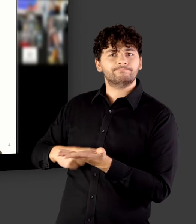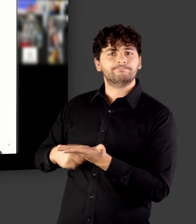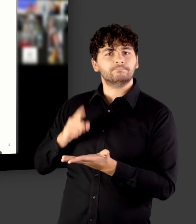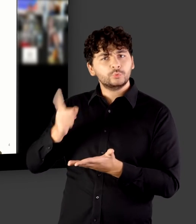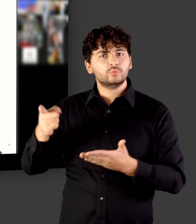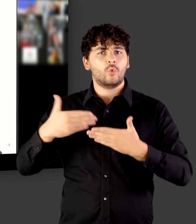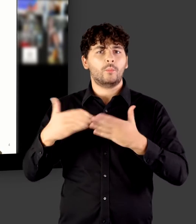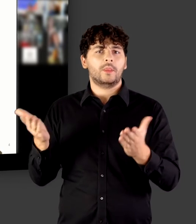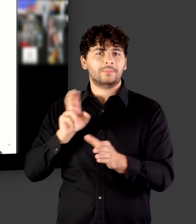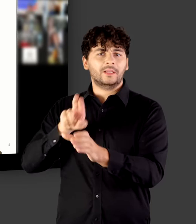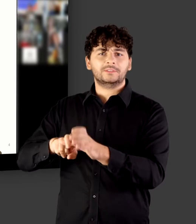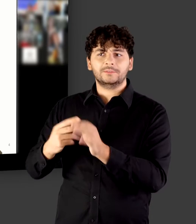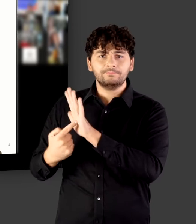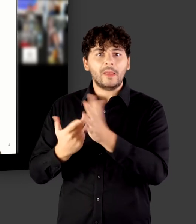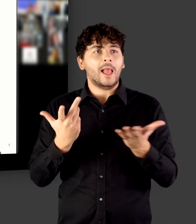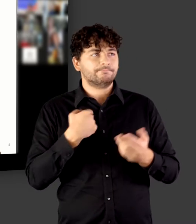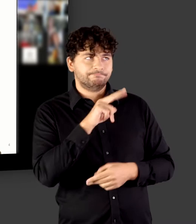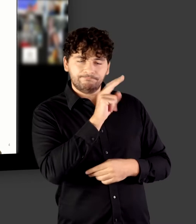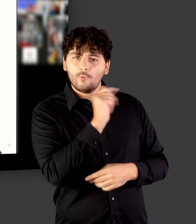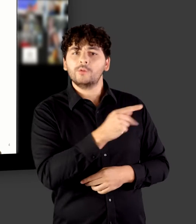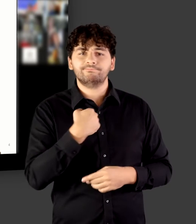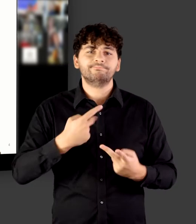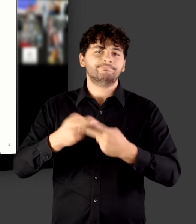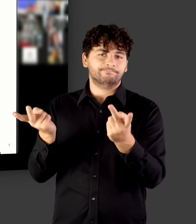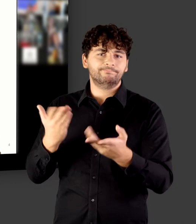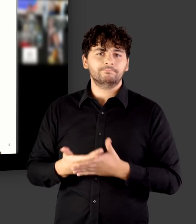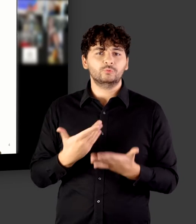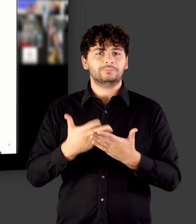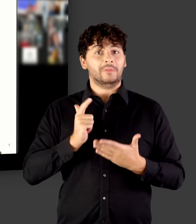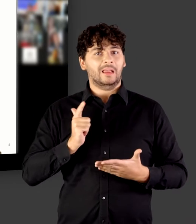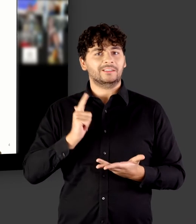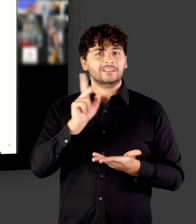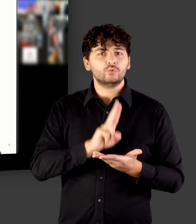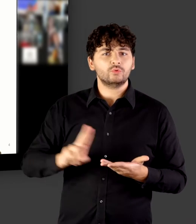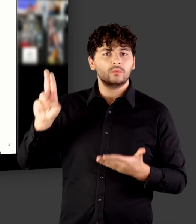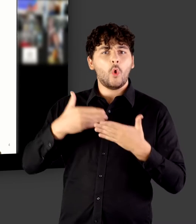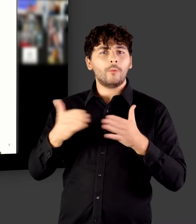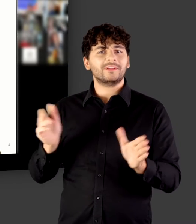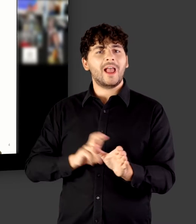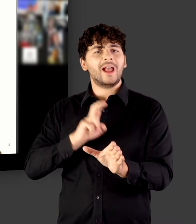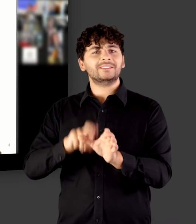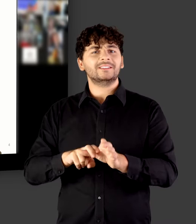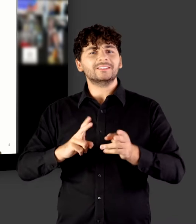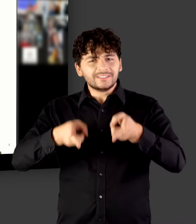publiziert werden soll und auch die eigene Universität das in den Open Access Richtlinien verankert haben kann.